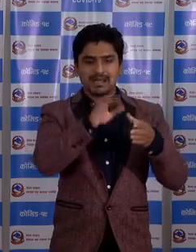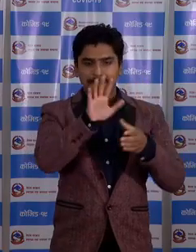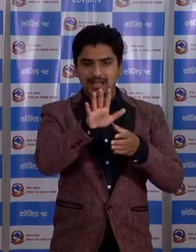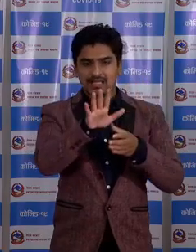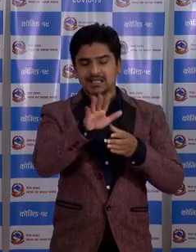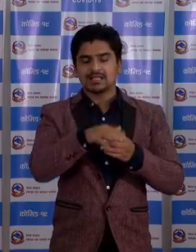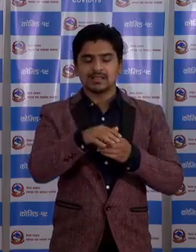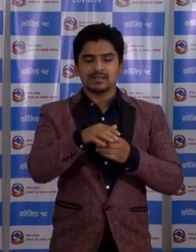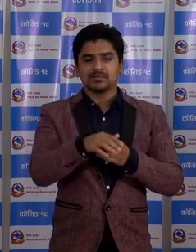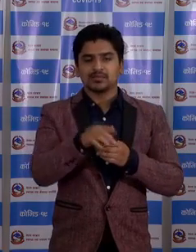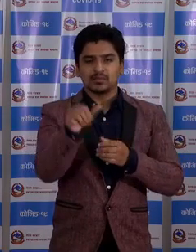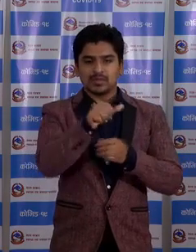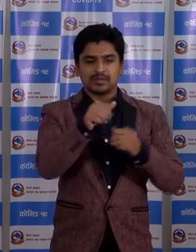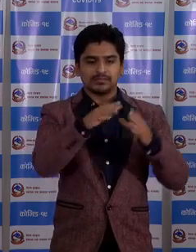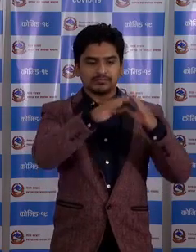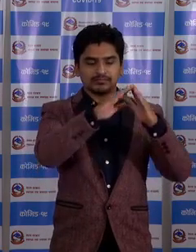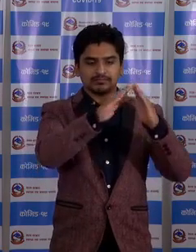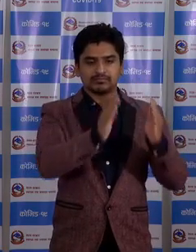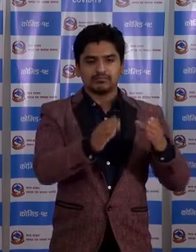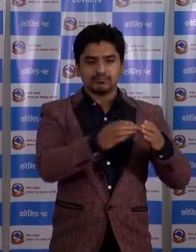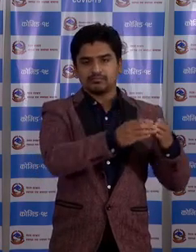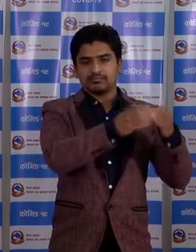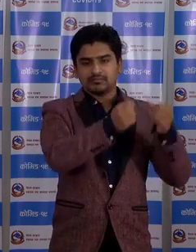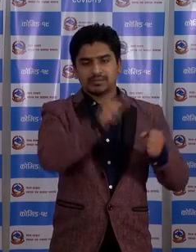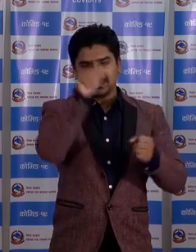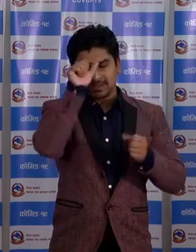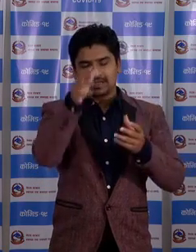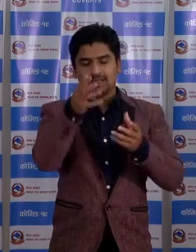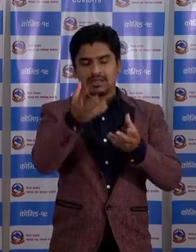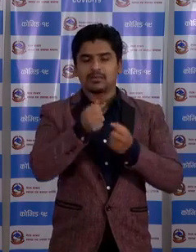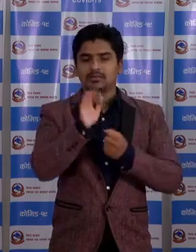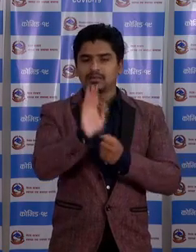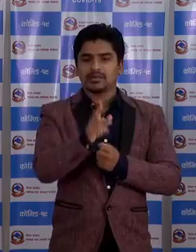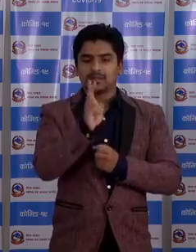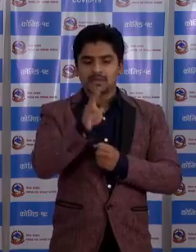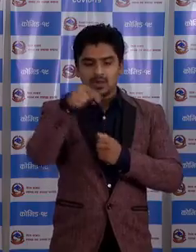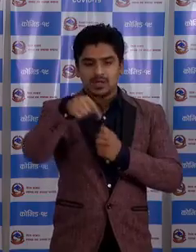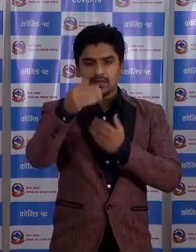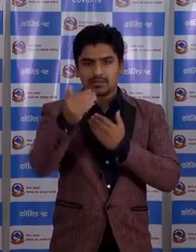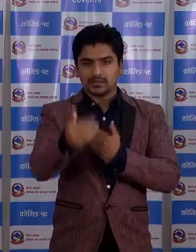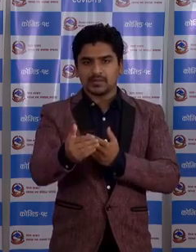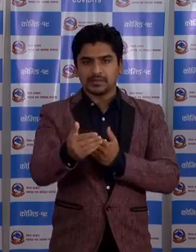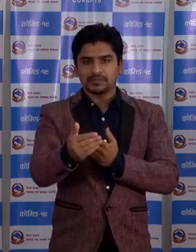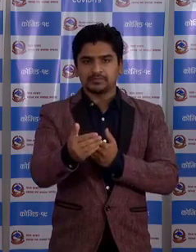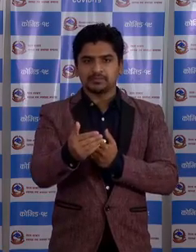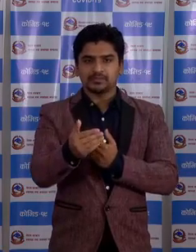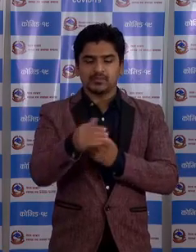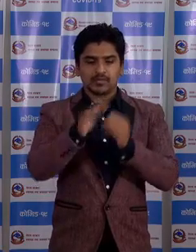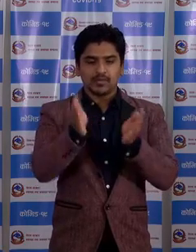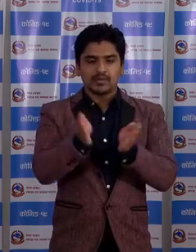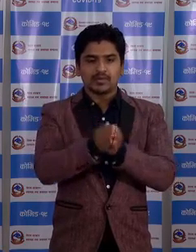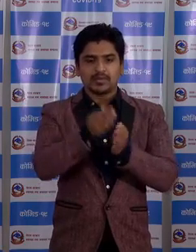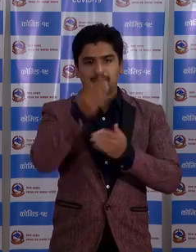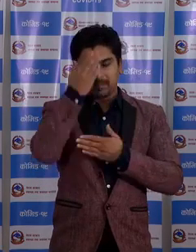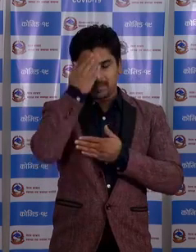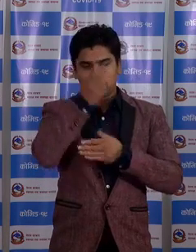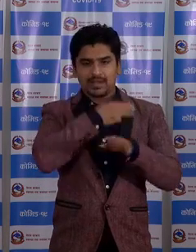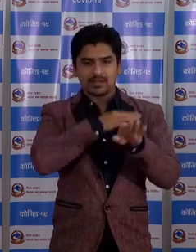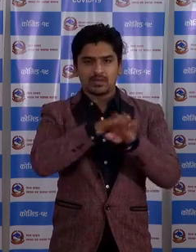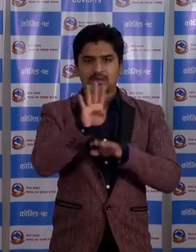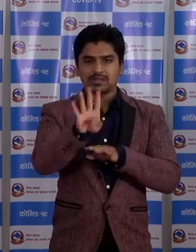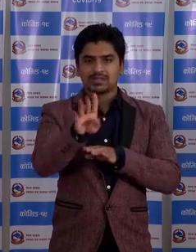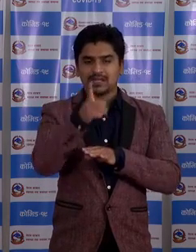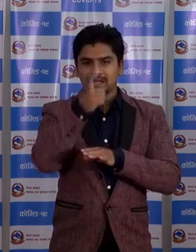क्वारेंटाइन में रहन वहेको आमिलाई जानकारी आयेको छा। एसरी हाल सम्मा कूल संक्रमित को संख्या